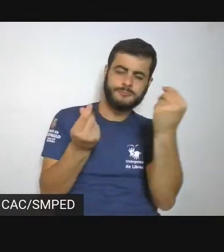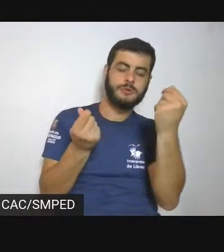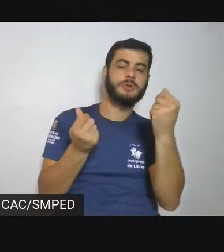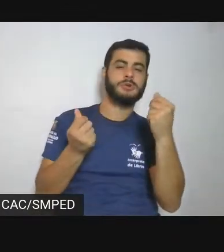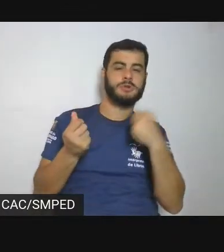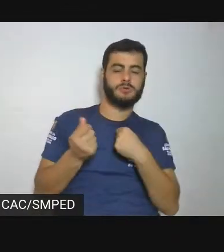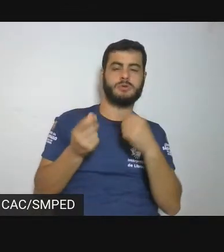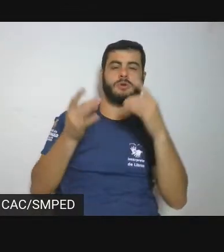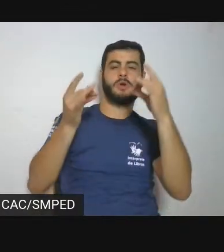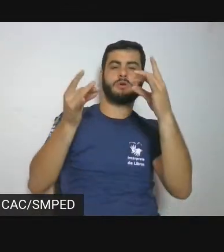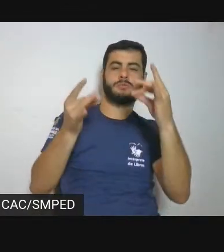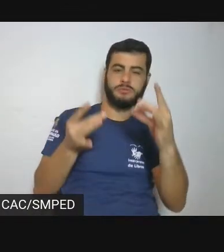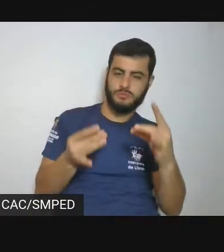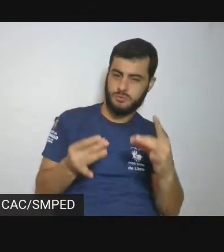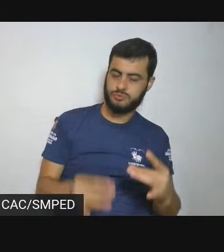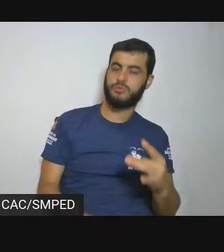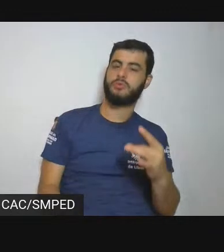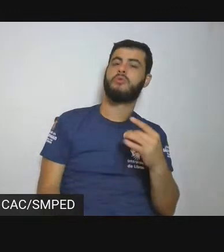prática